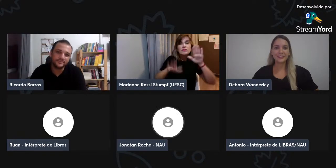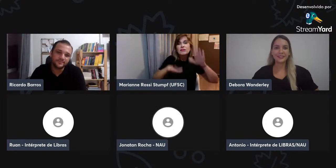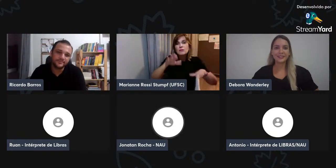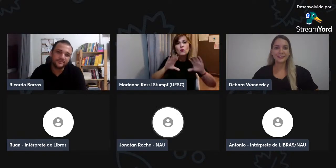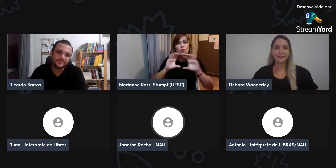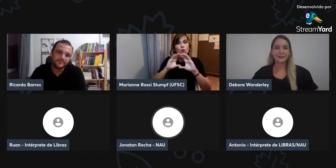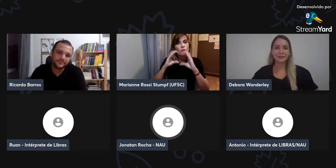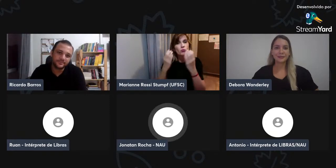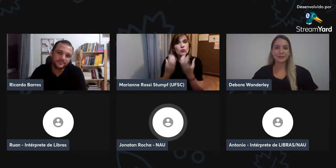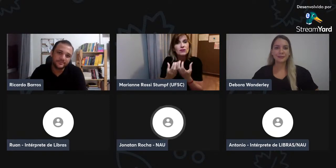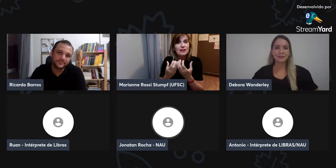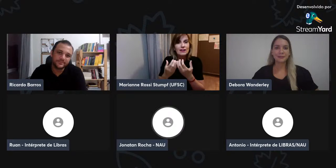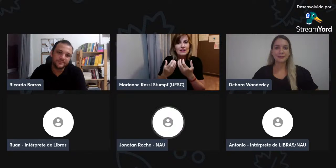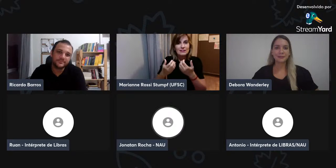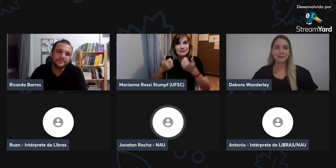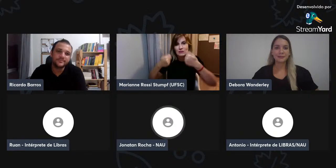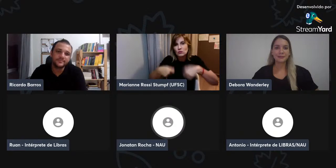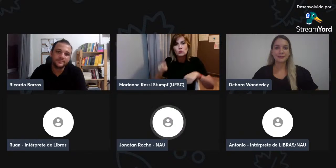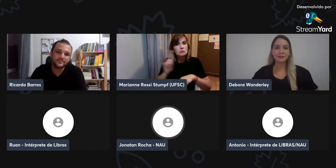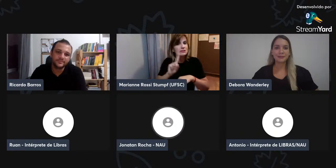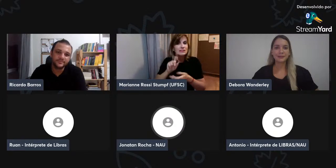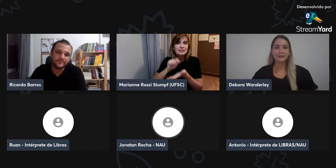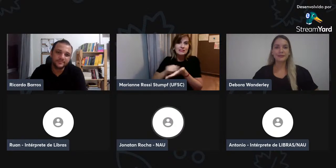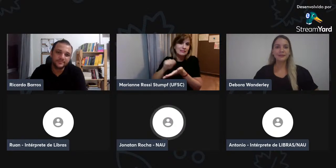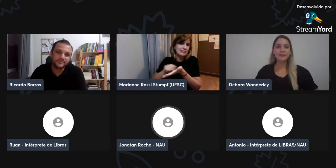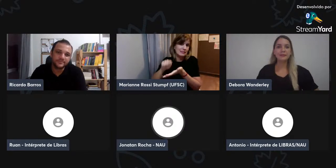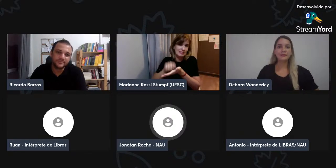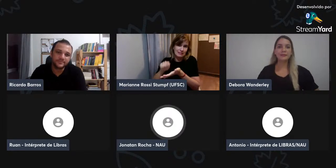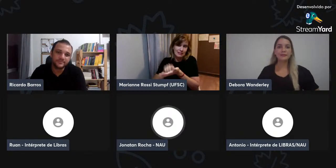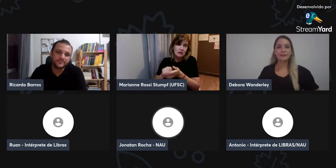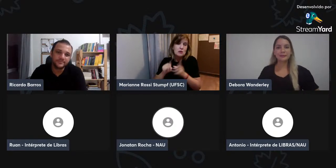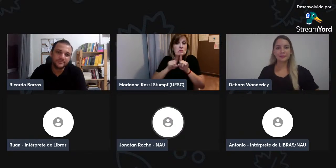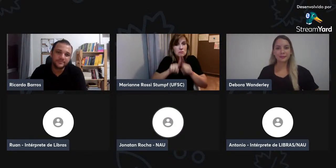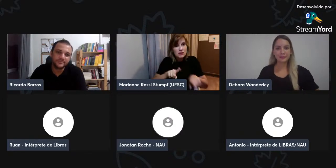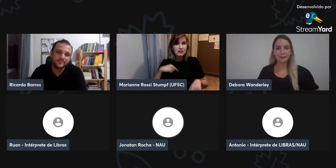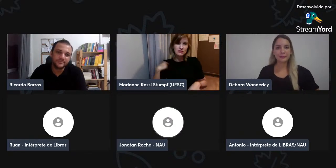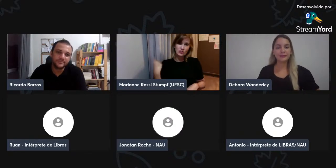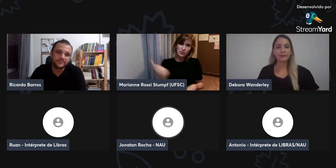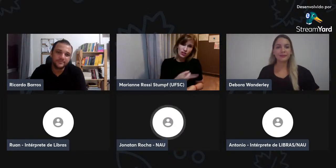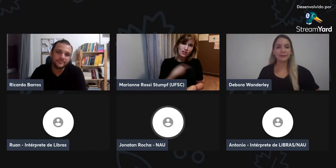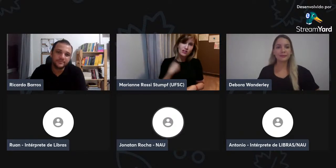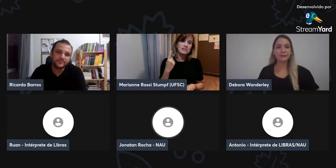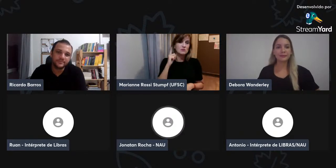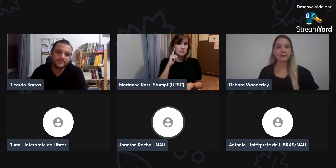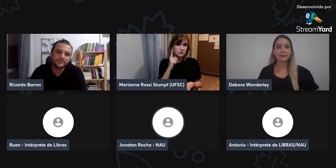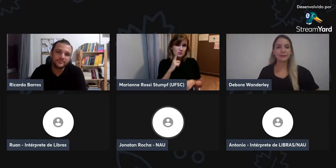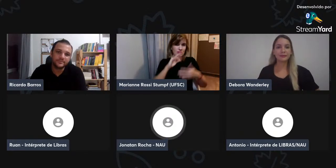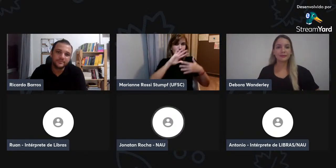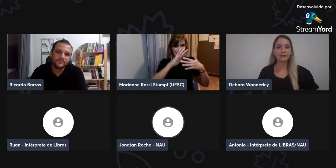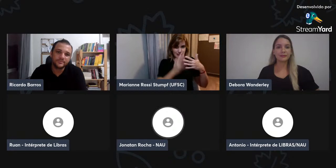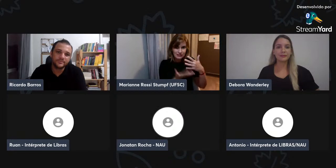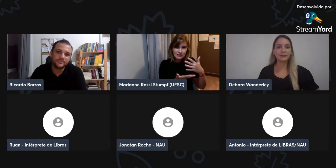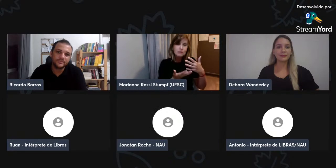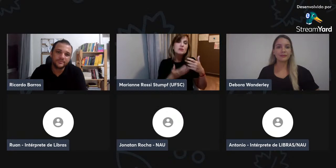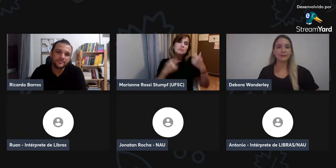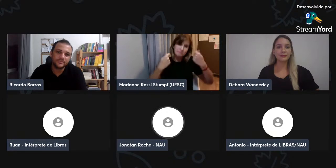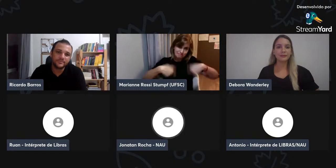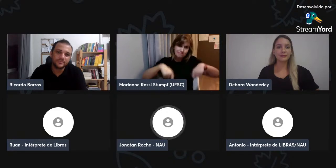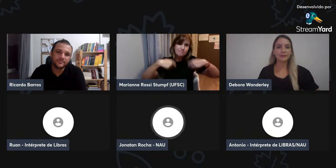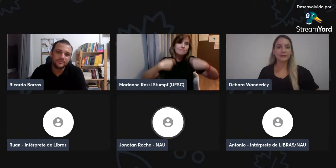então, é um uso esporádico ainda, né, da comunidade surda, mas, que não tem a necessidade de se